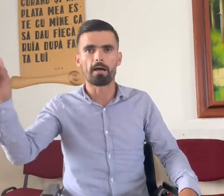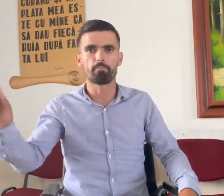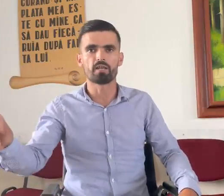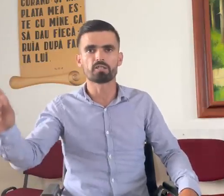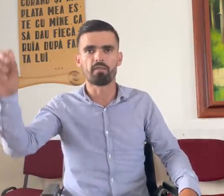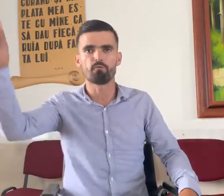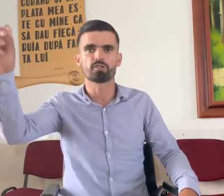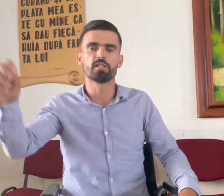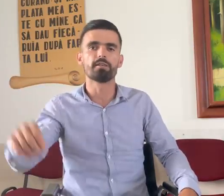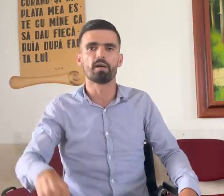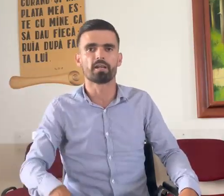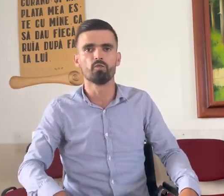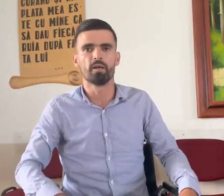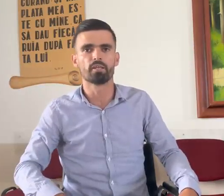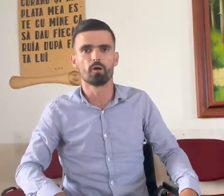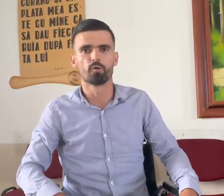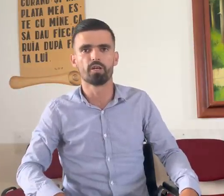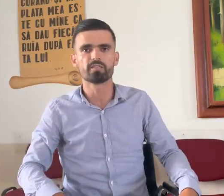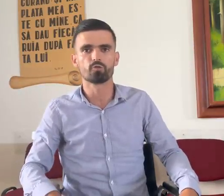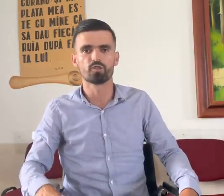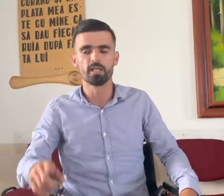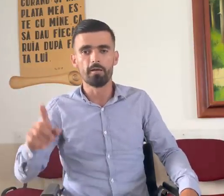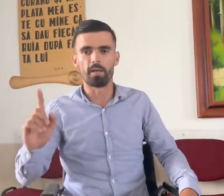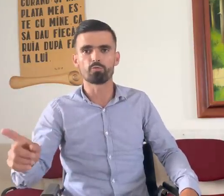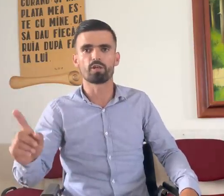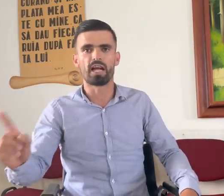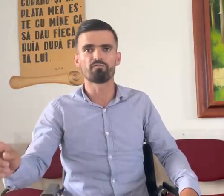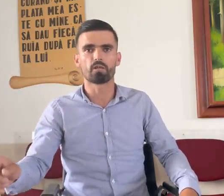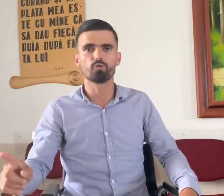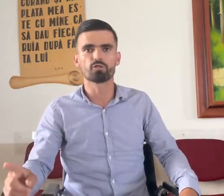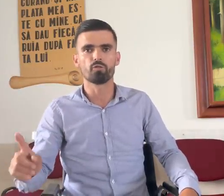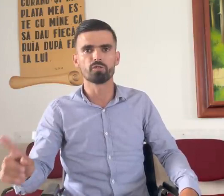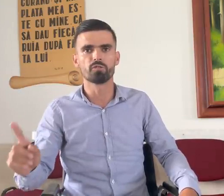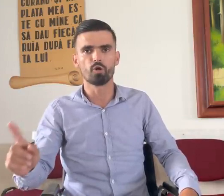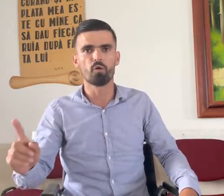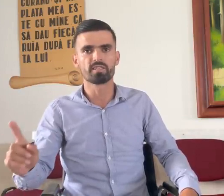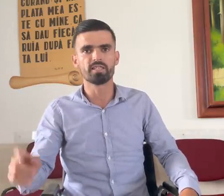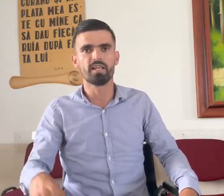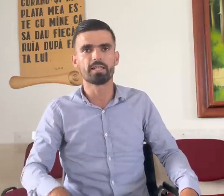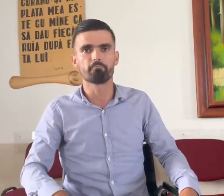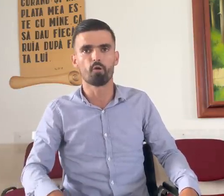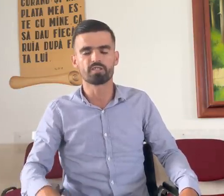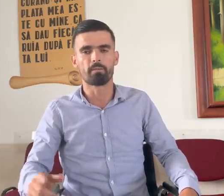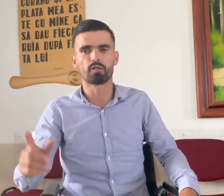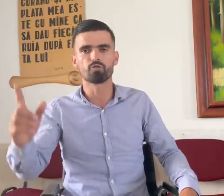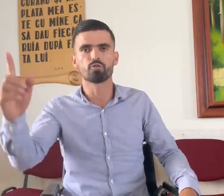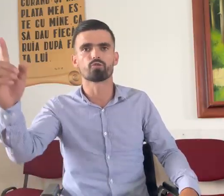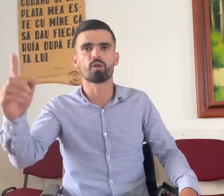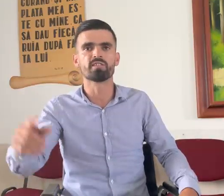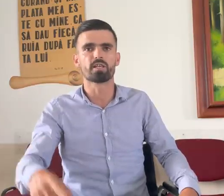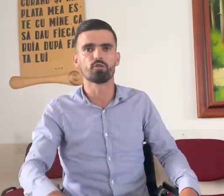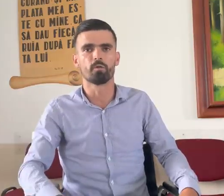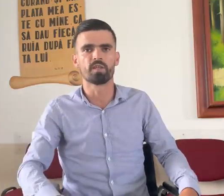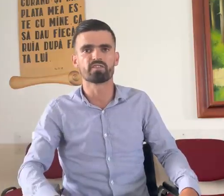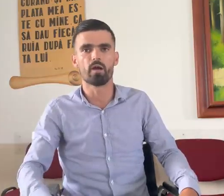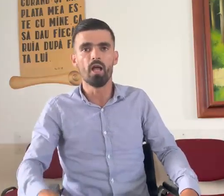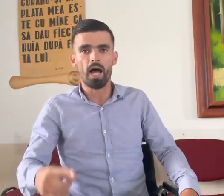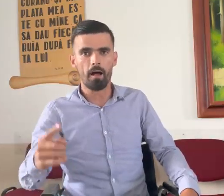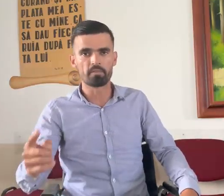apel și am fost liber în numele Domnului Iisus, pentru că i-am făcut-o în două zile de post, i-am adus o jurință lui Dumnezeu. Am